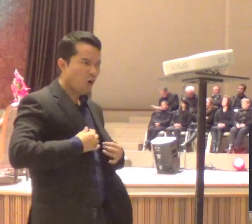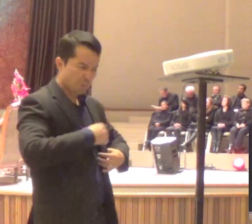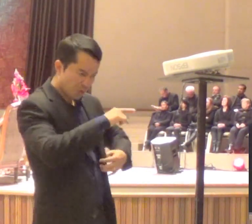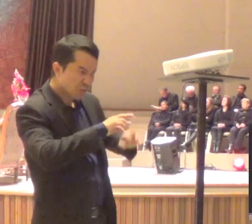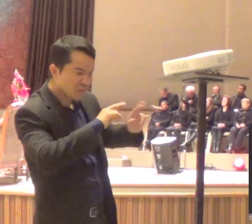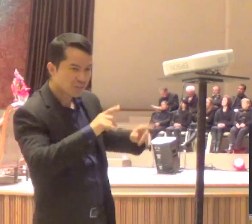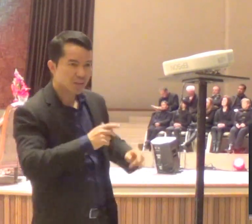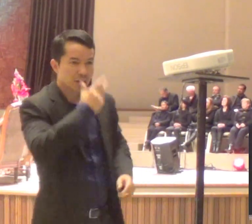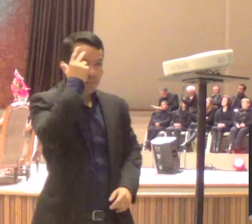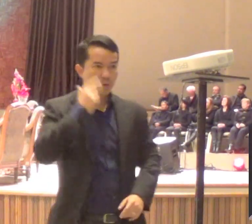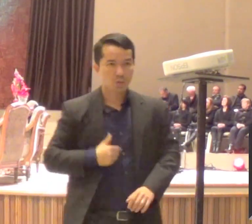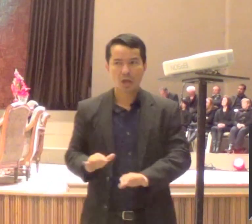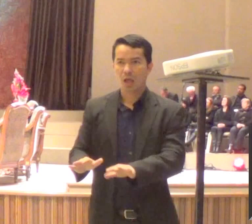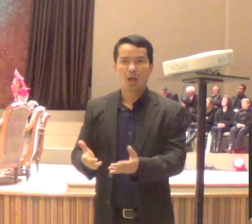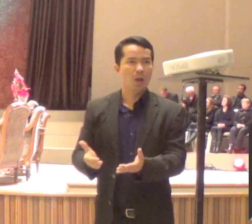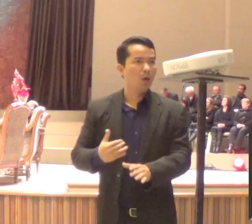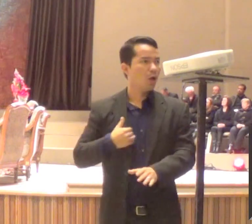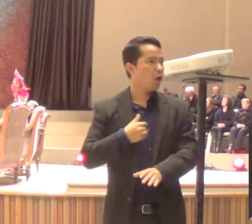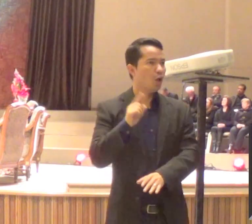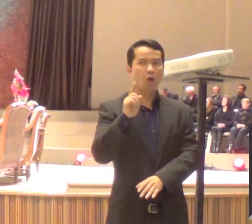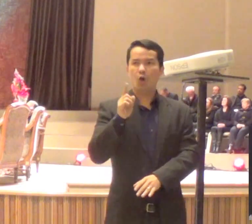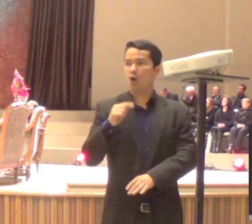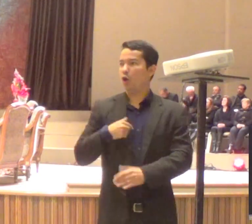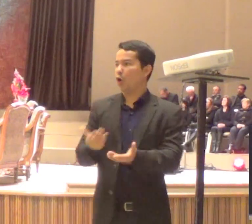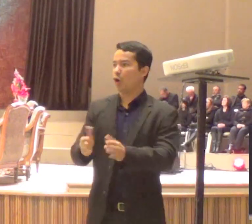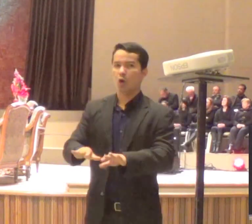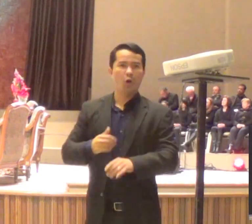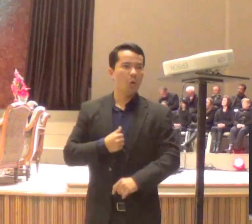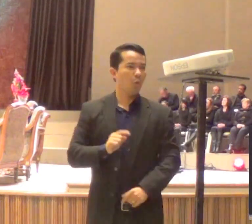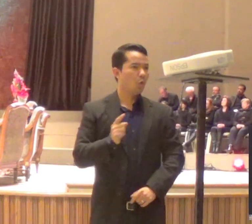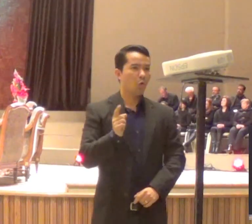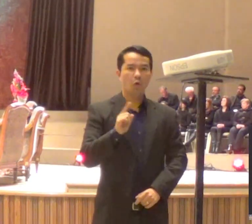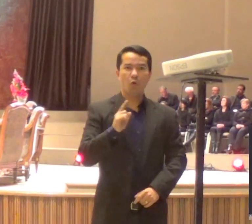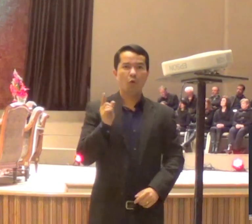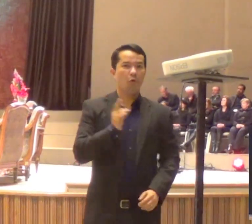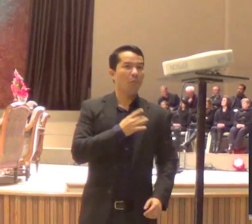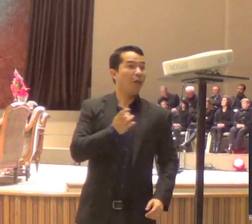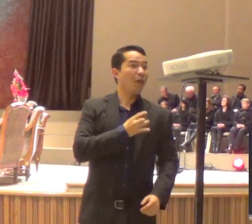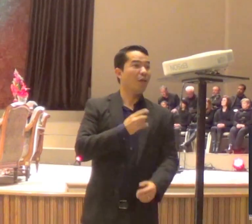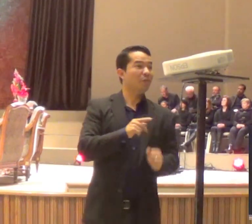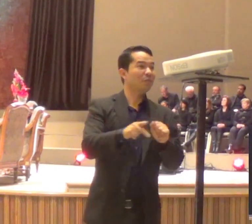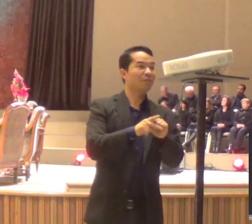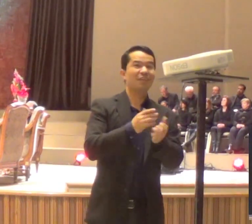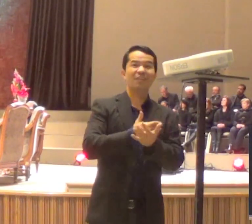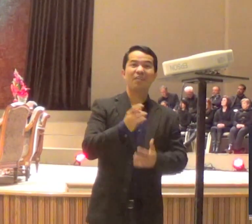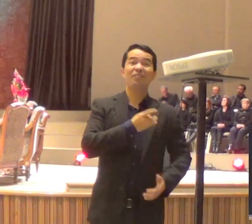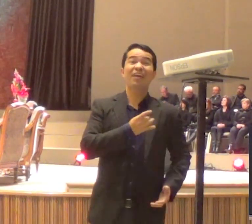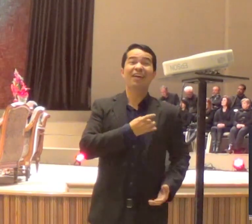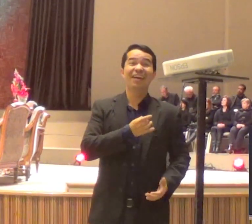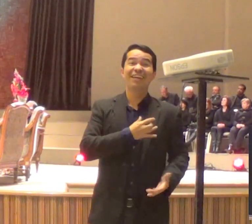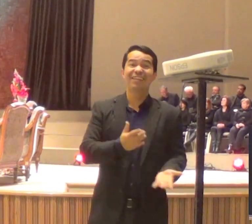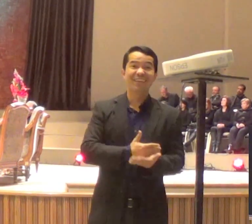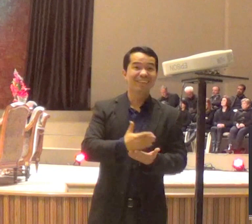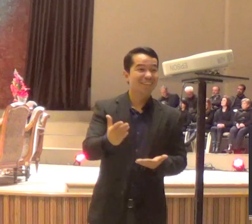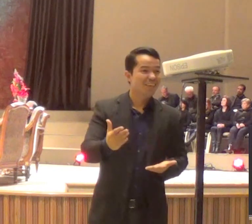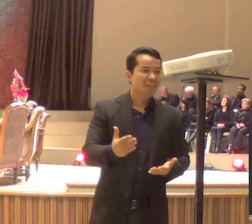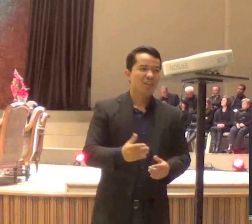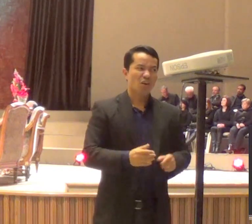tentasse, não consegue, porque está lá, é o jeito de falar, e você da Galileia, deve ser do time de